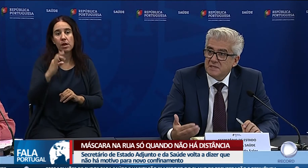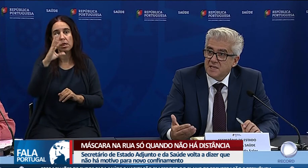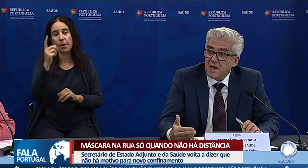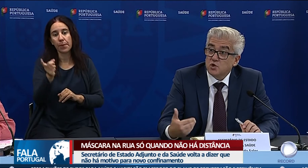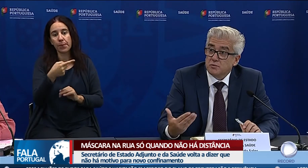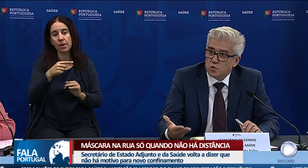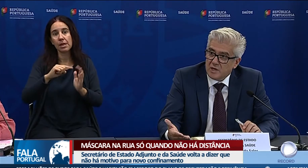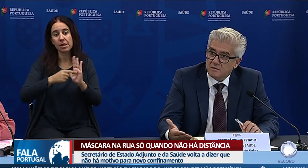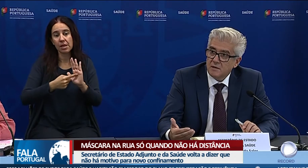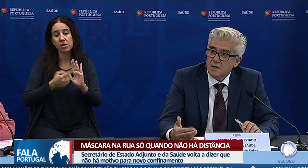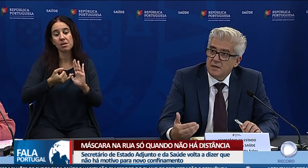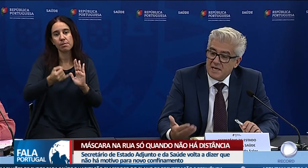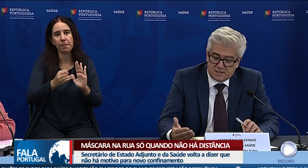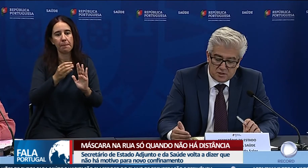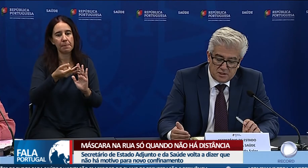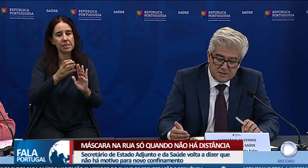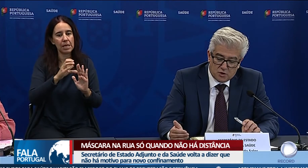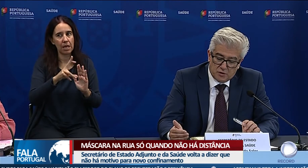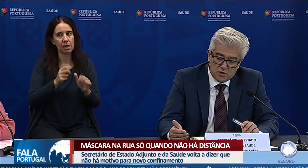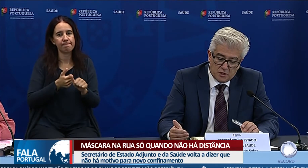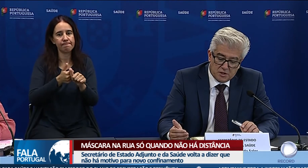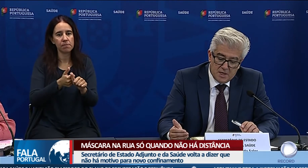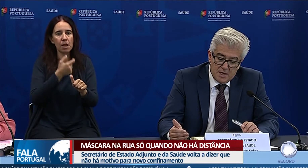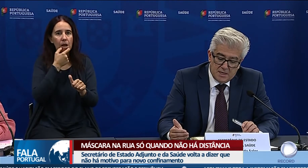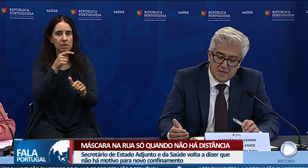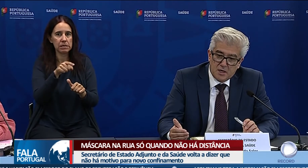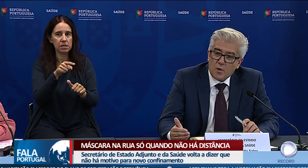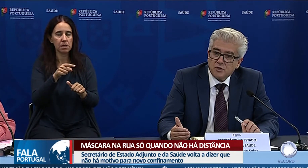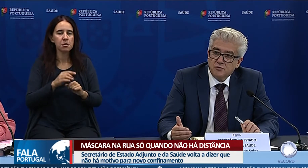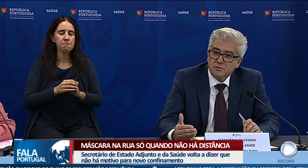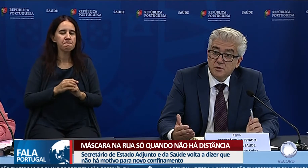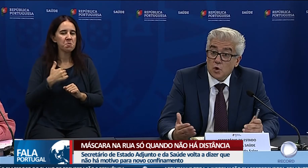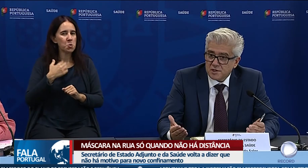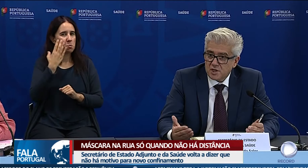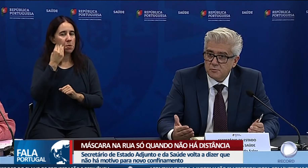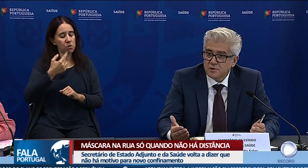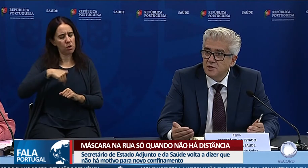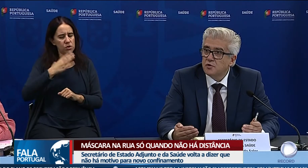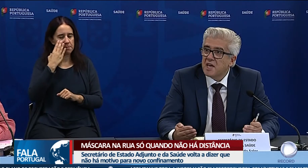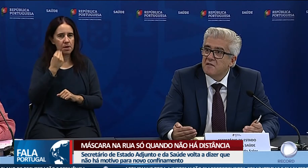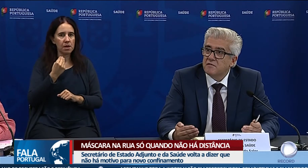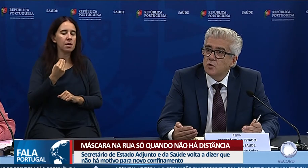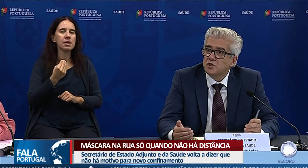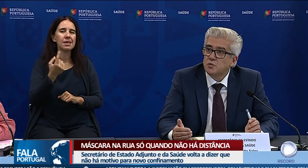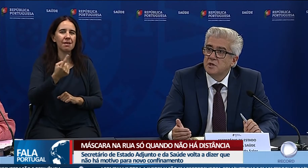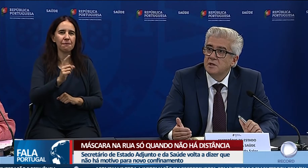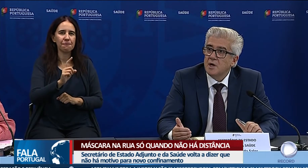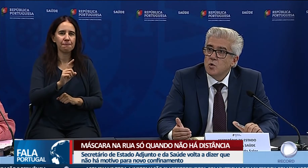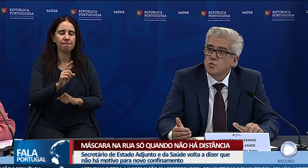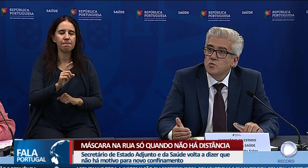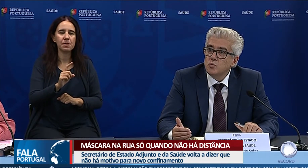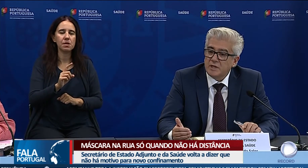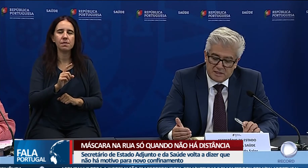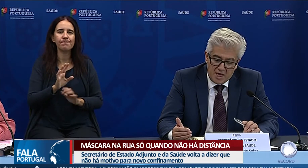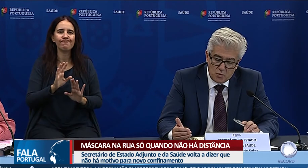um teste de PCR subsequente nessas condições, eu acho que nós achamos que não deve constituir